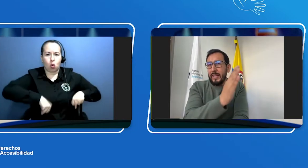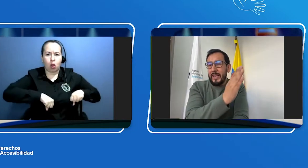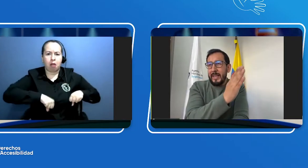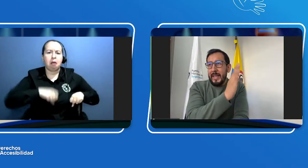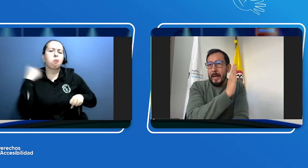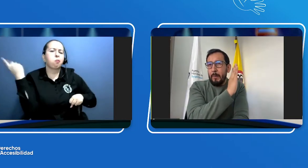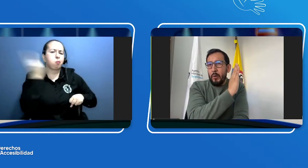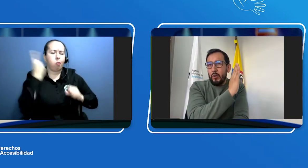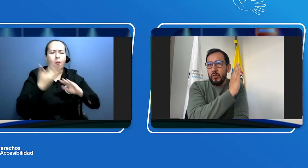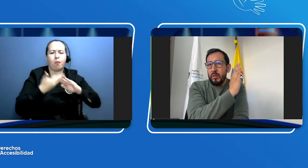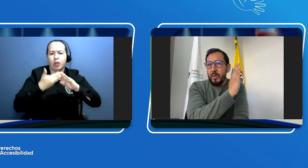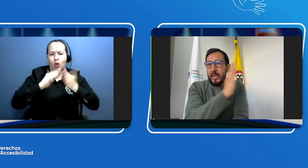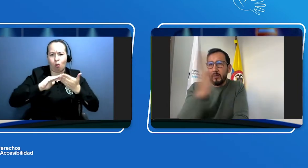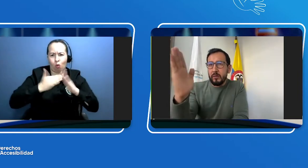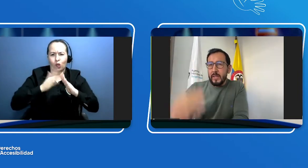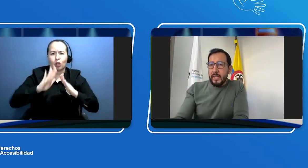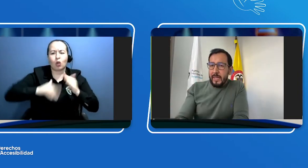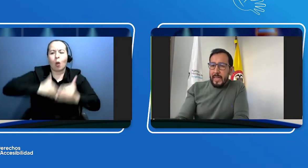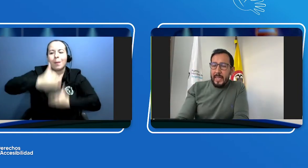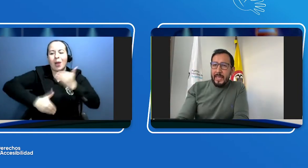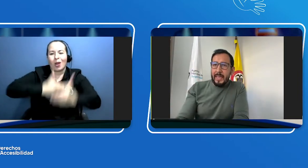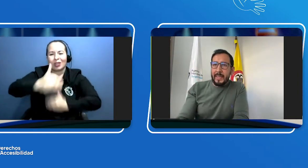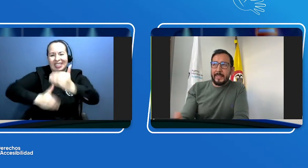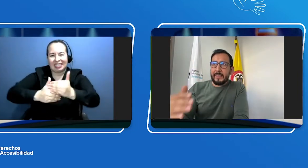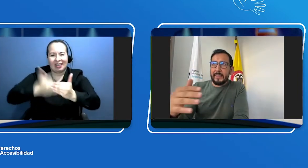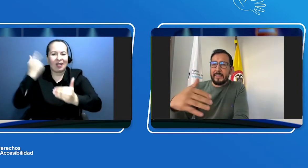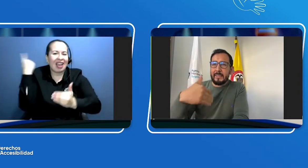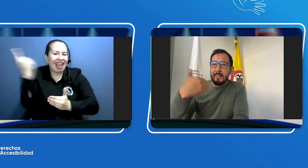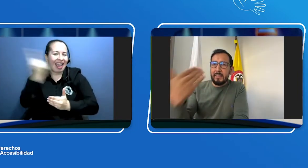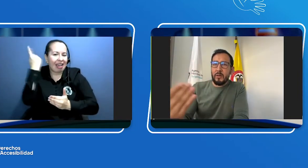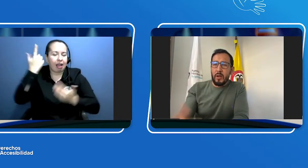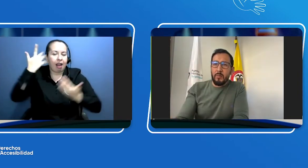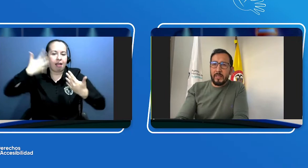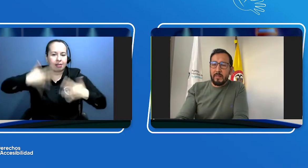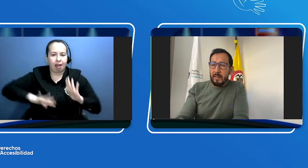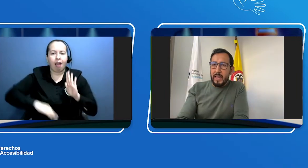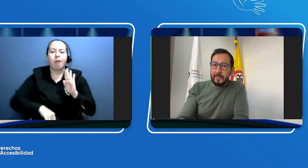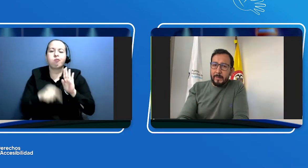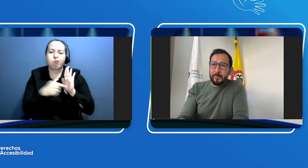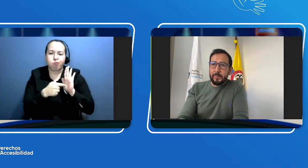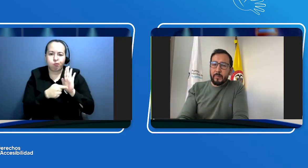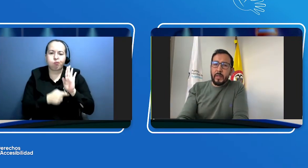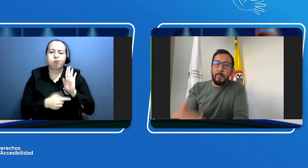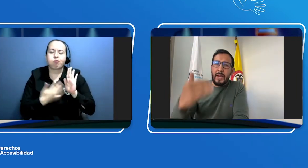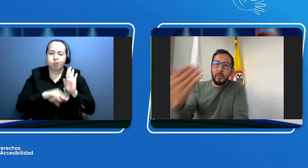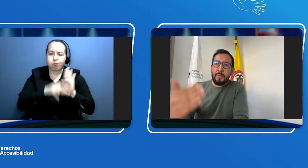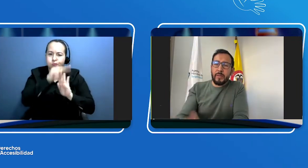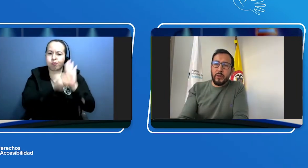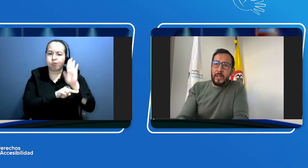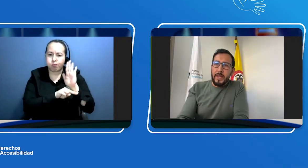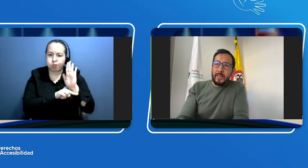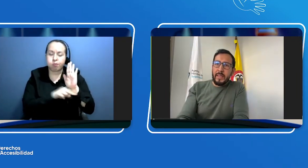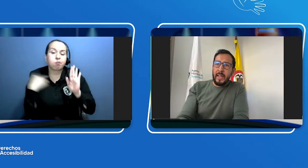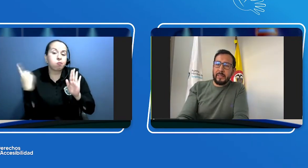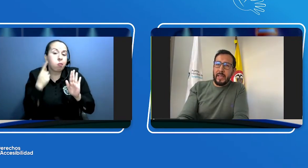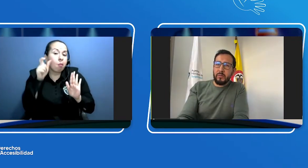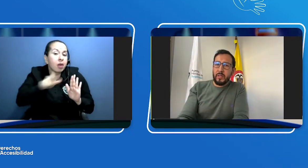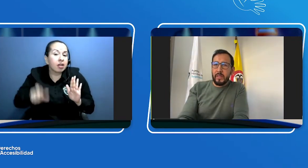como el procedimiento que está establecido en la normatividad vigente para toda persona que quiera acceder a su licencia de